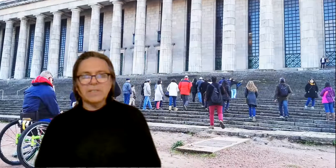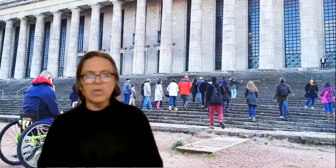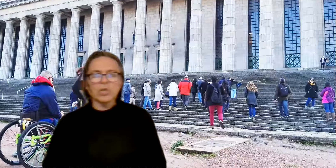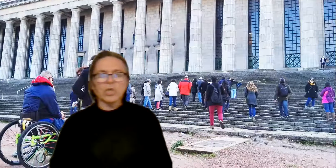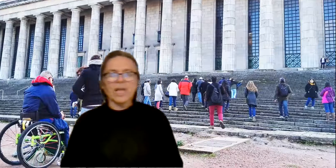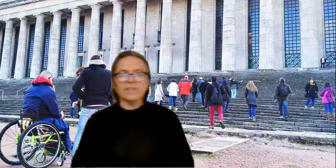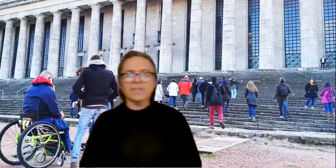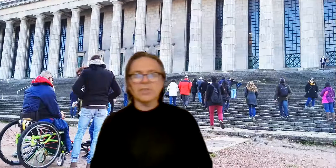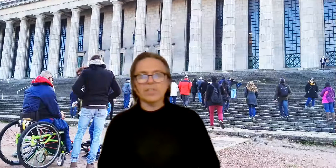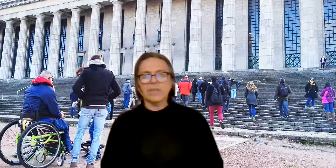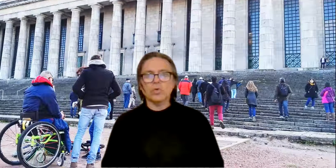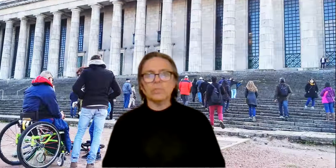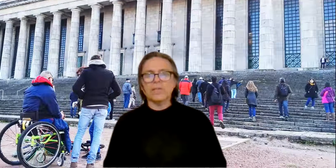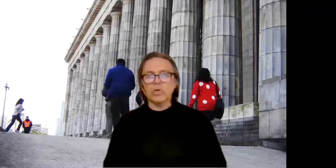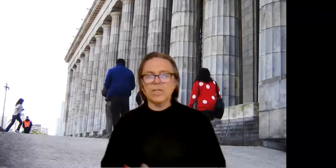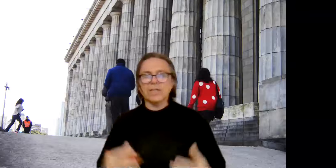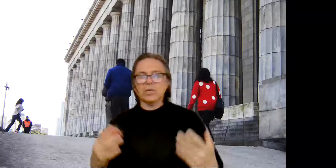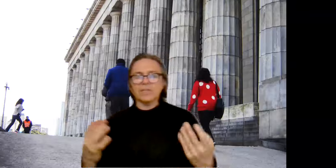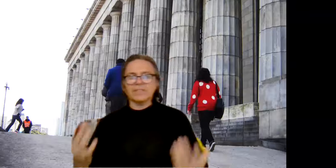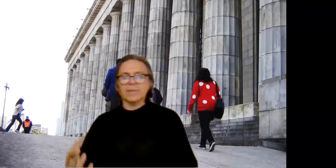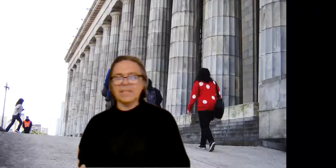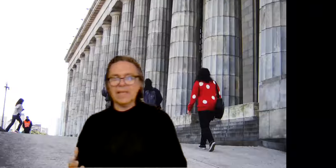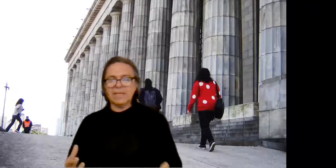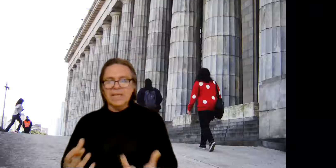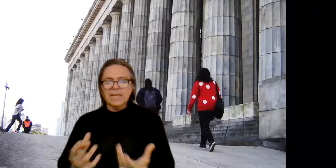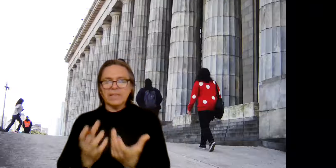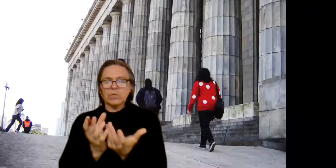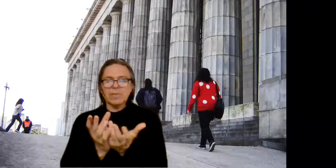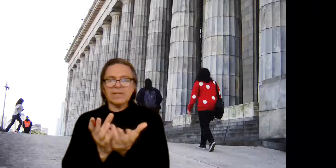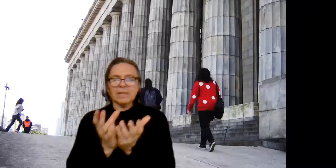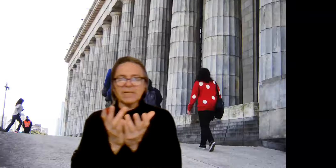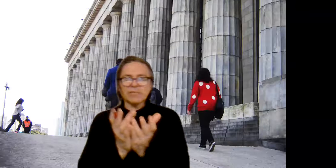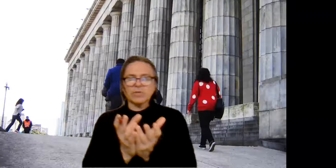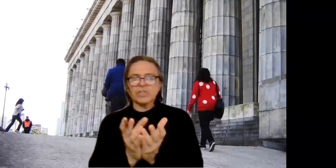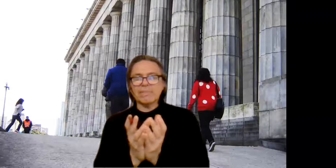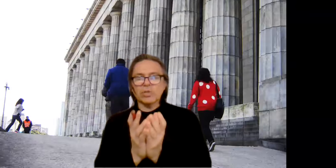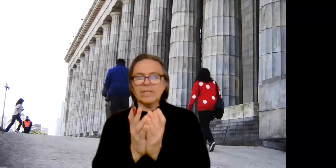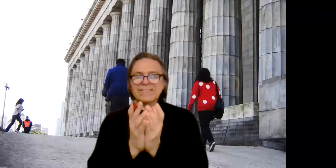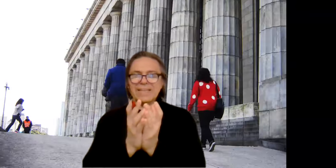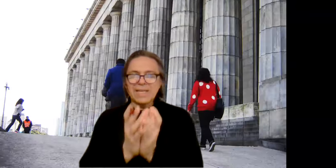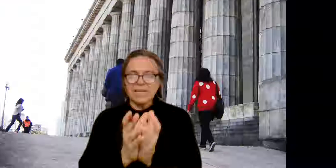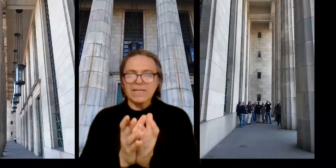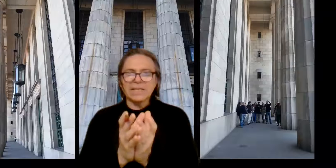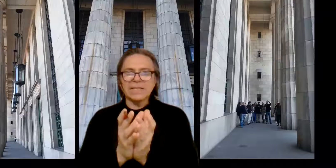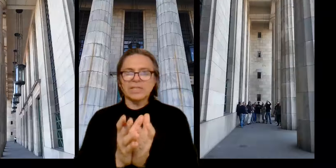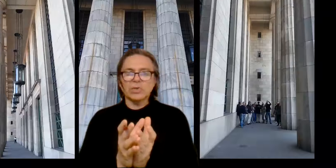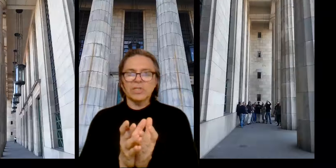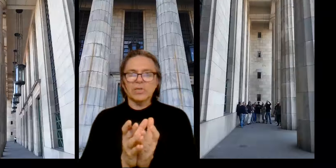estilo neoclásico, con esas columnas dóricas, con esa severidad, que de alguna manera van reforzando ese eje arquitectónico,